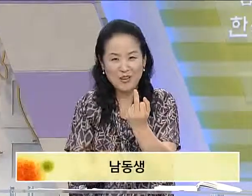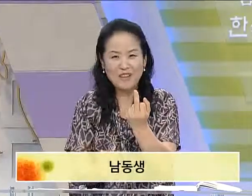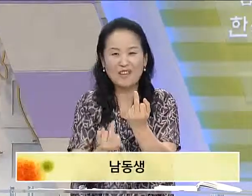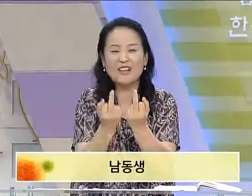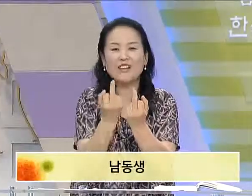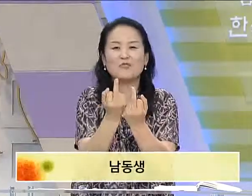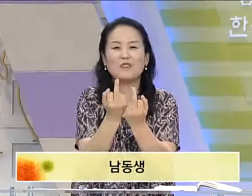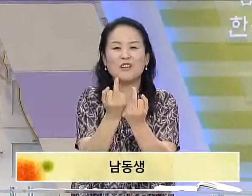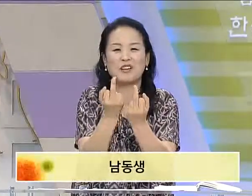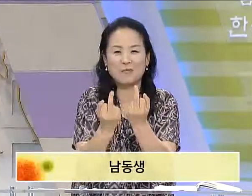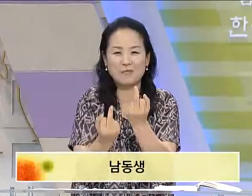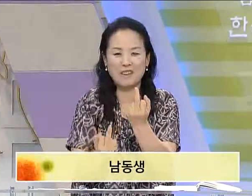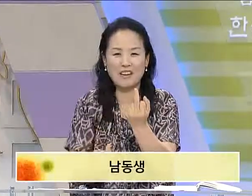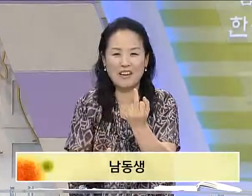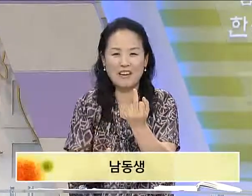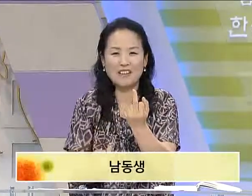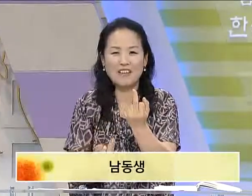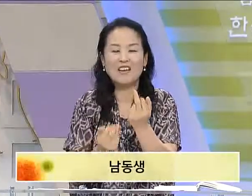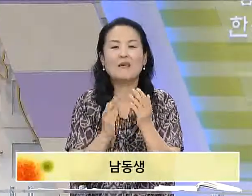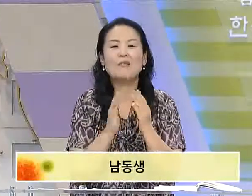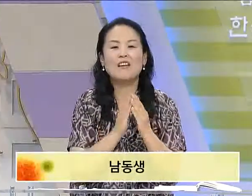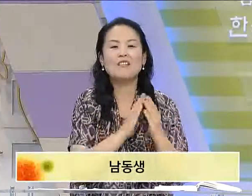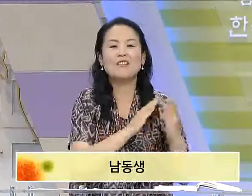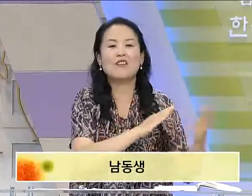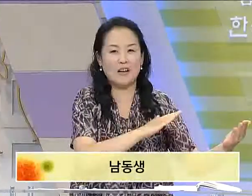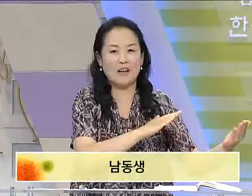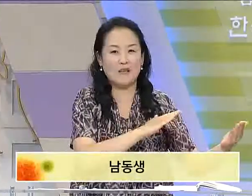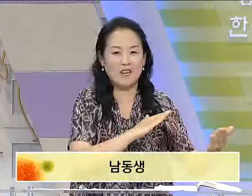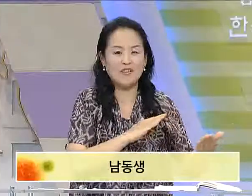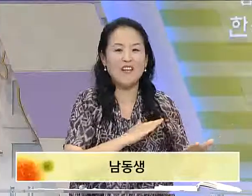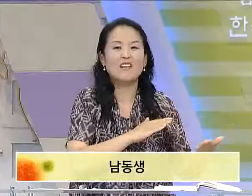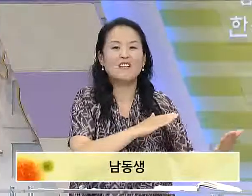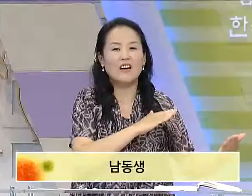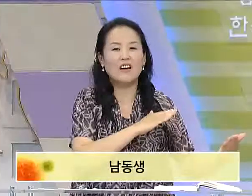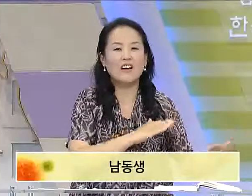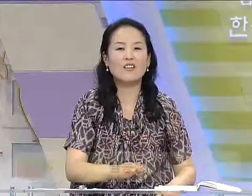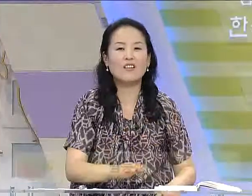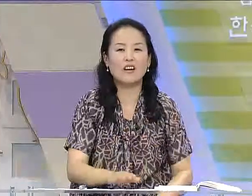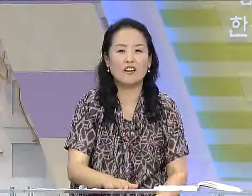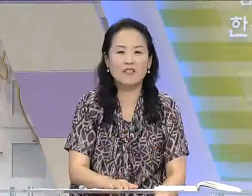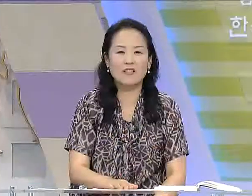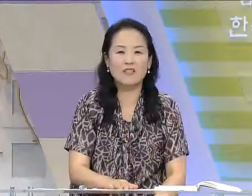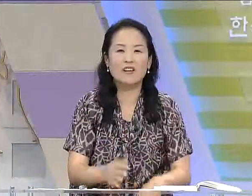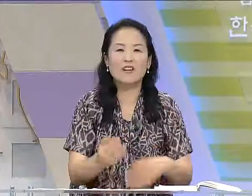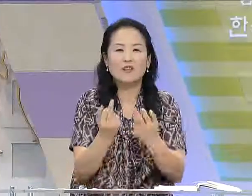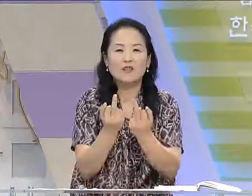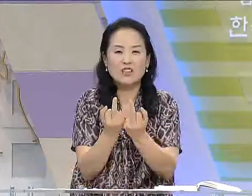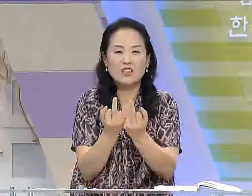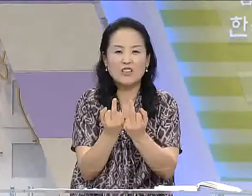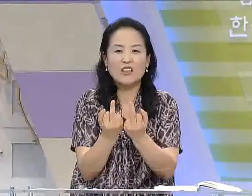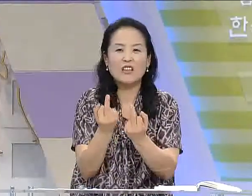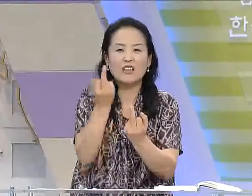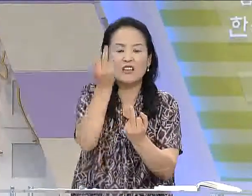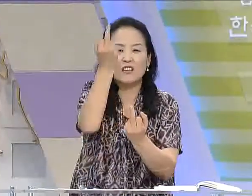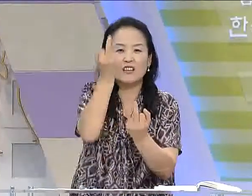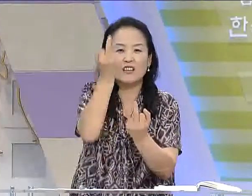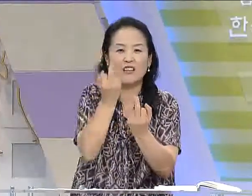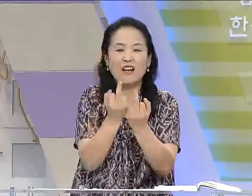내려주면 되겠습니다. 이미 형제관계라면, 저희가 형제관계라면 굳이 이렇게 하거나